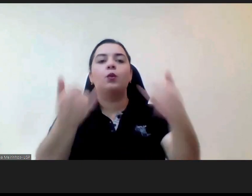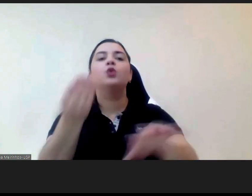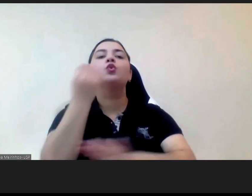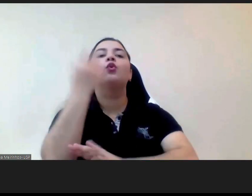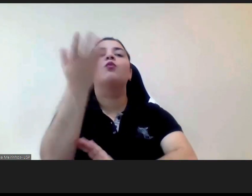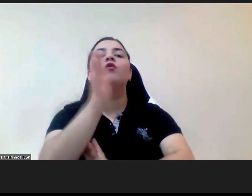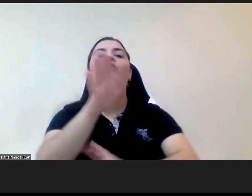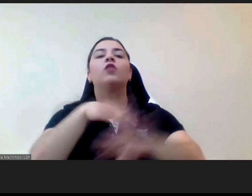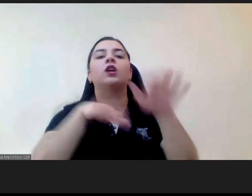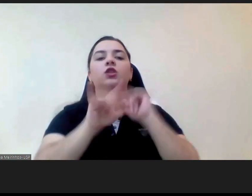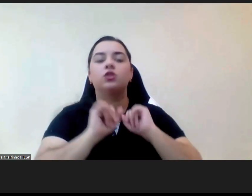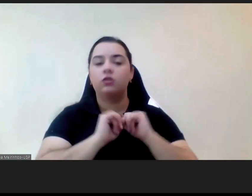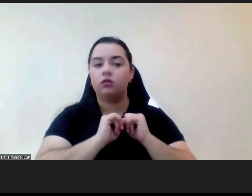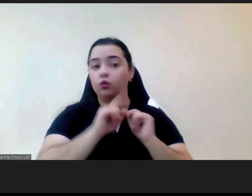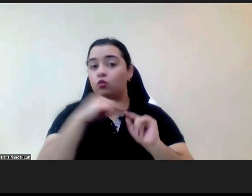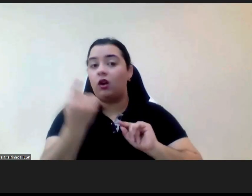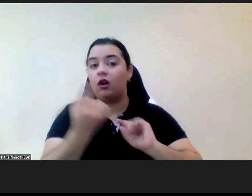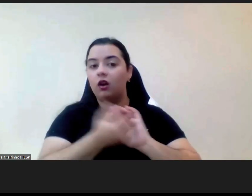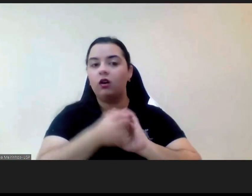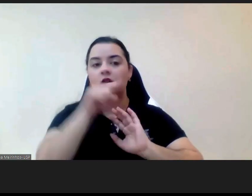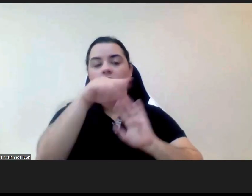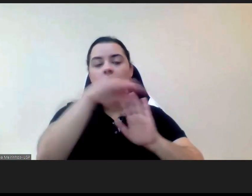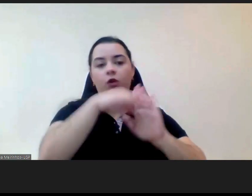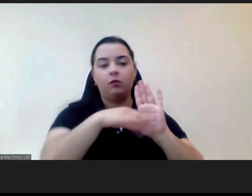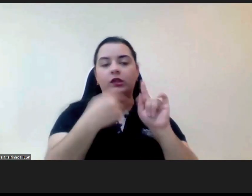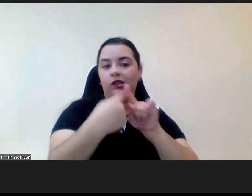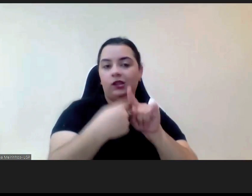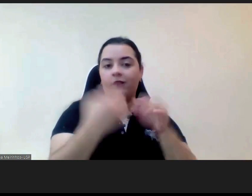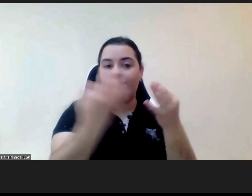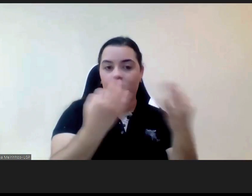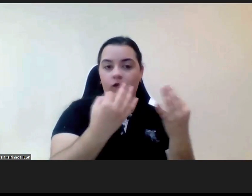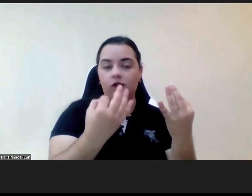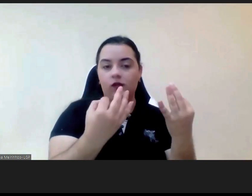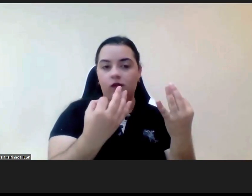esse programa é muito interessante porque além do